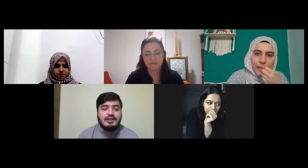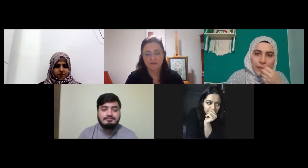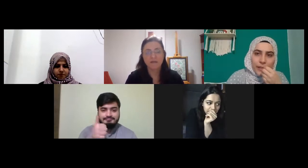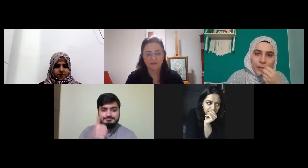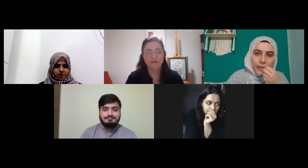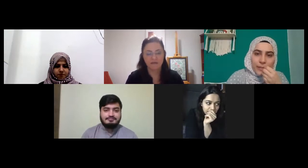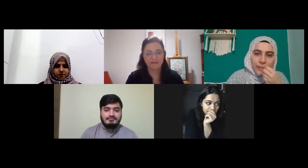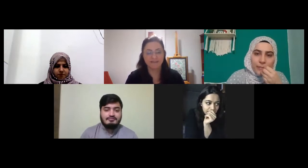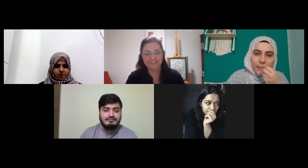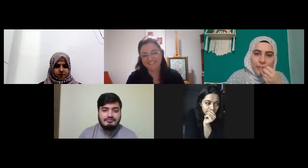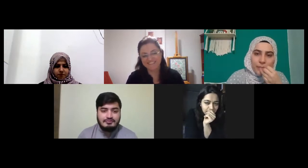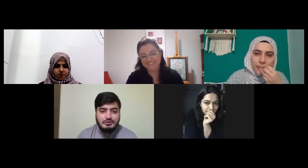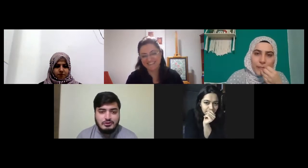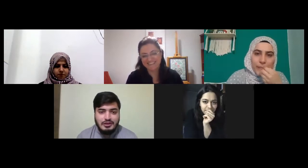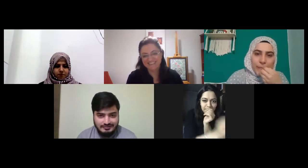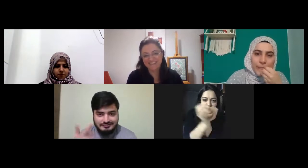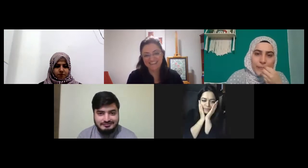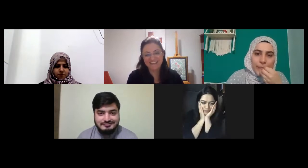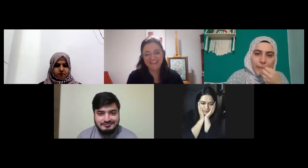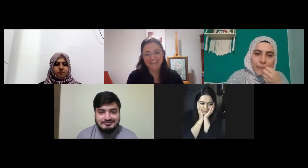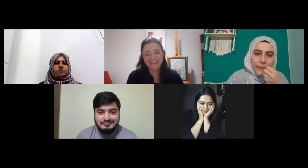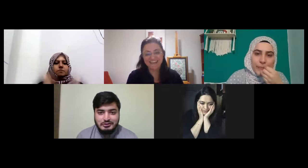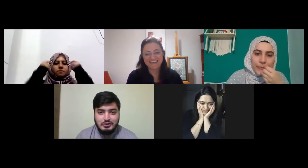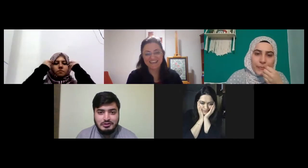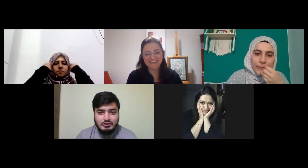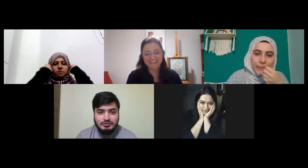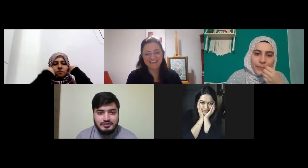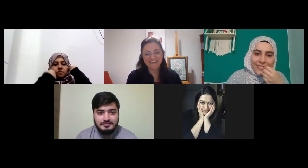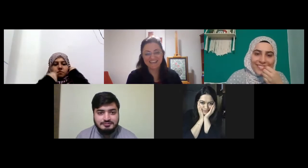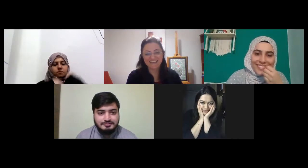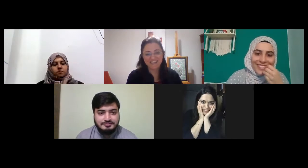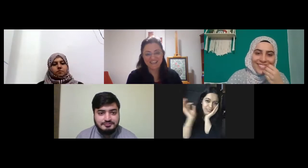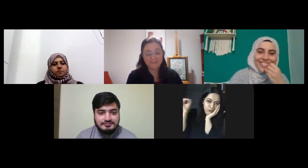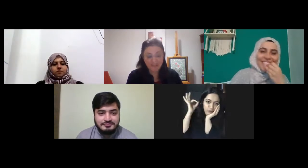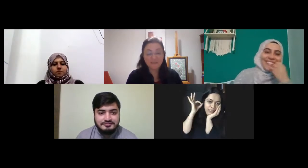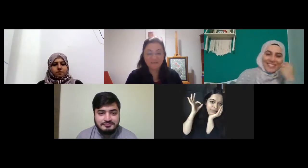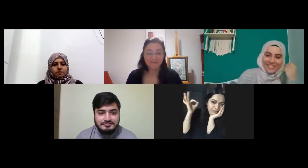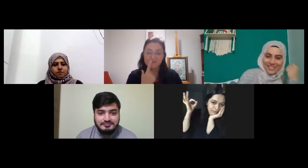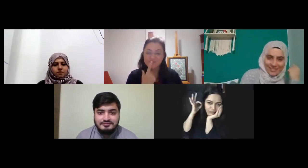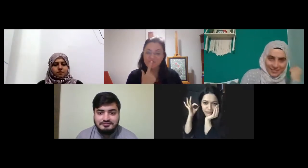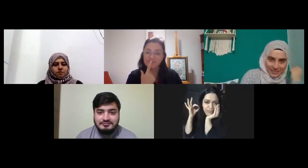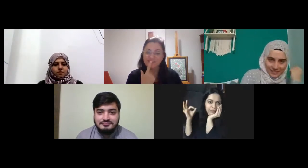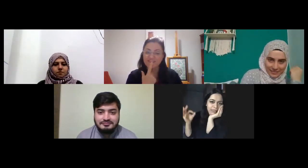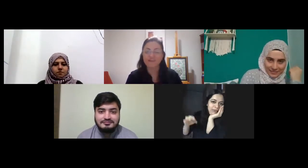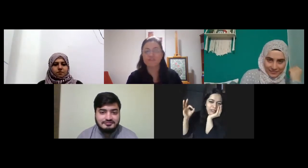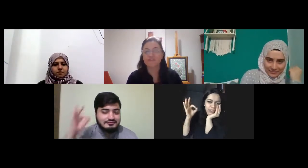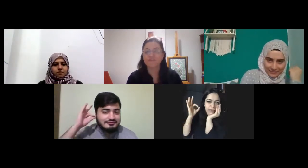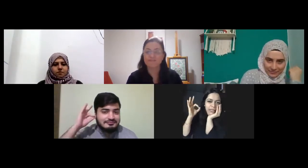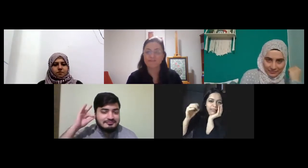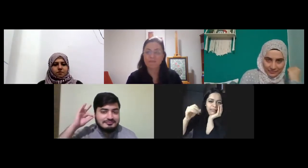şu an duyabiliyorsunuz ha duymak işitmek işitme geldiği de